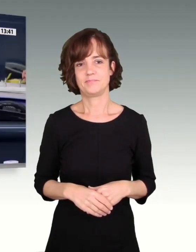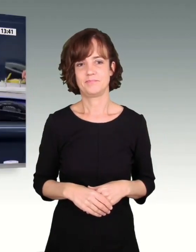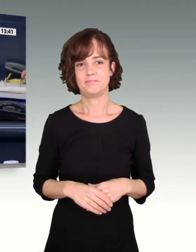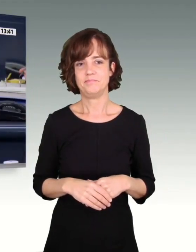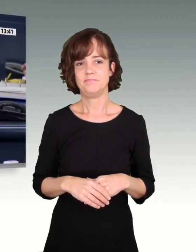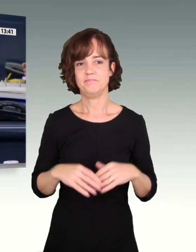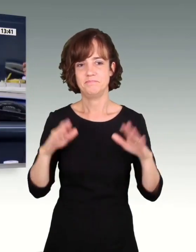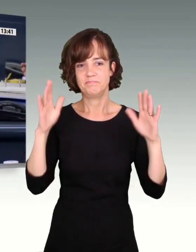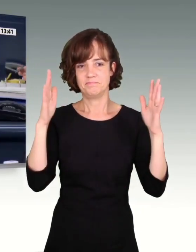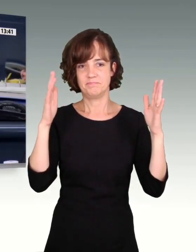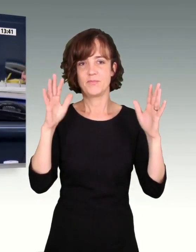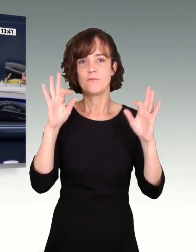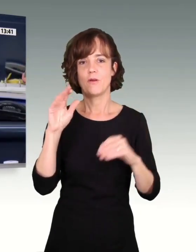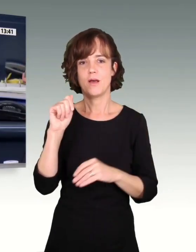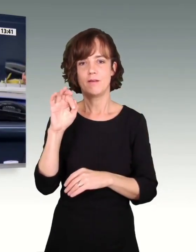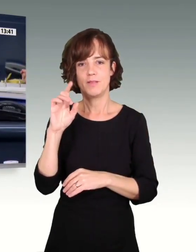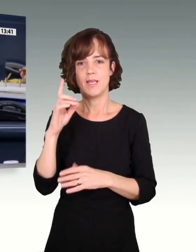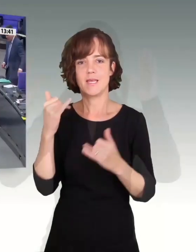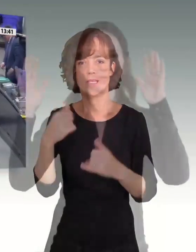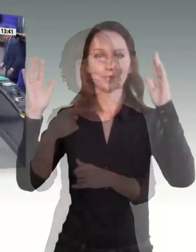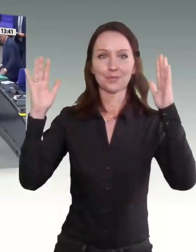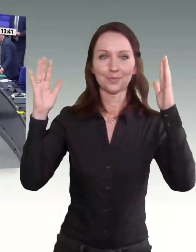Für die AfD hat jetzt Gerrit Hui das Wort.